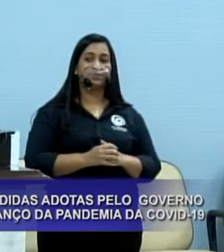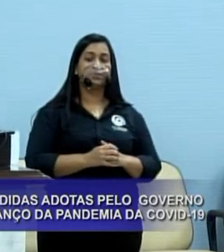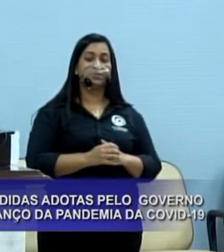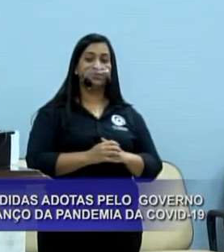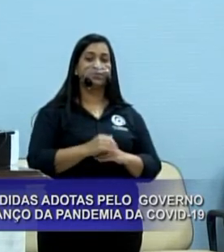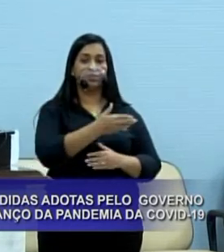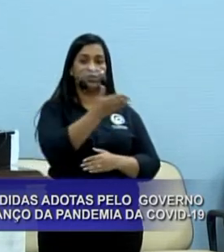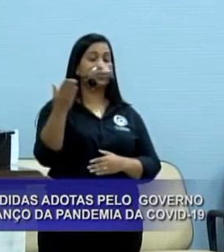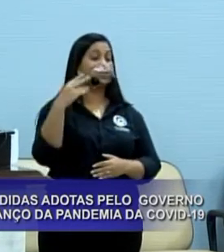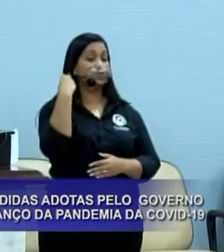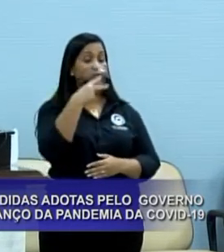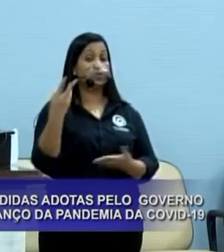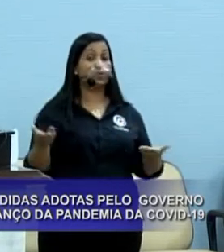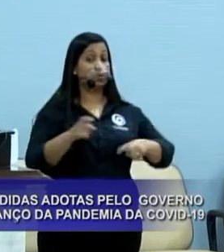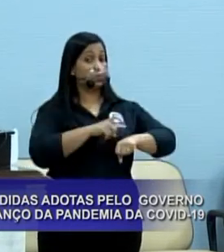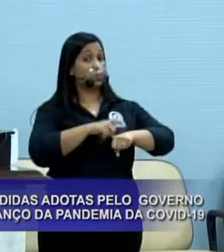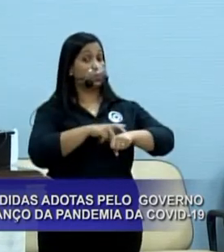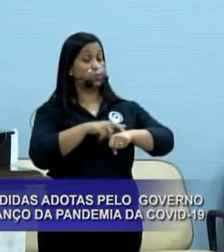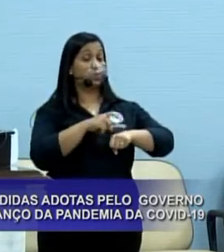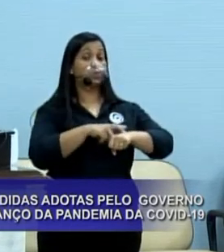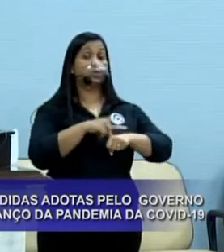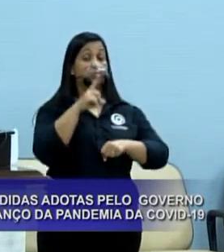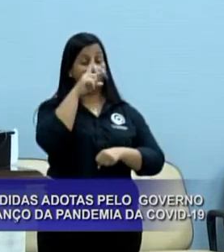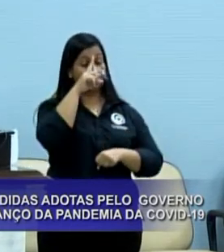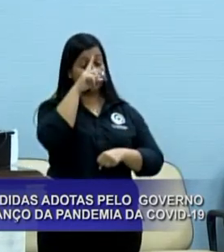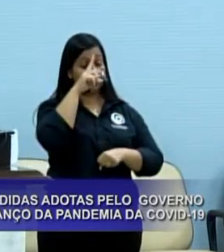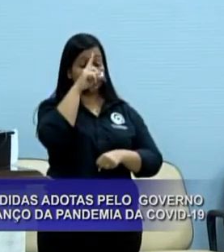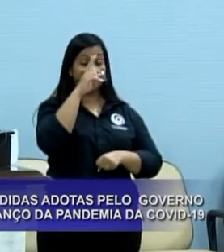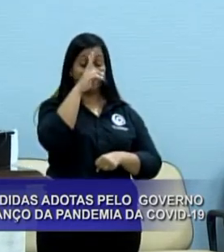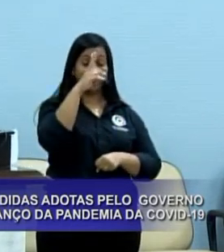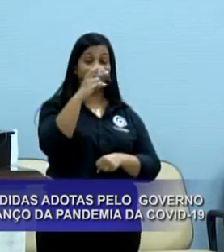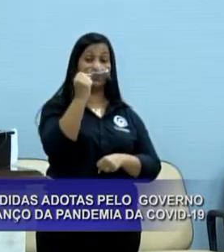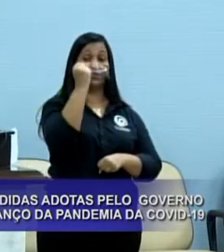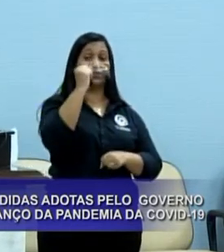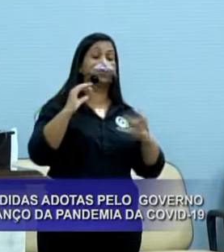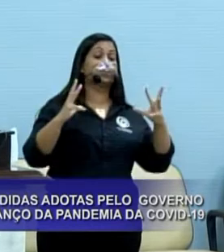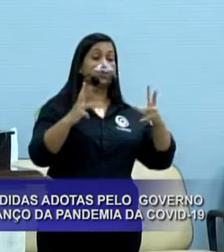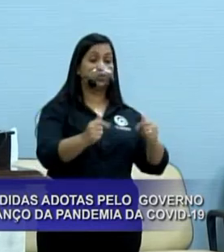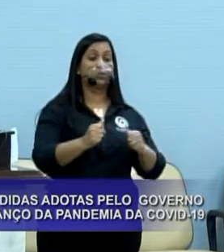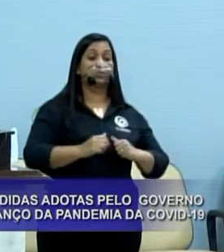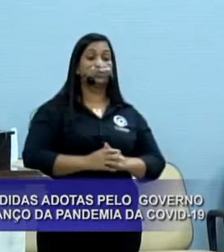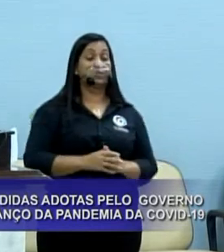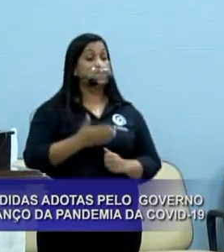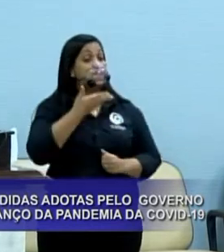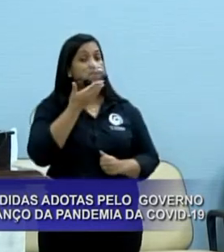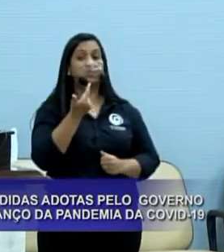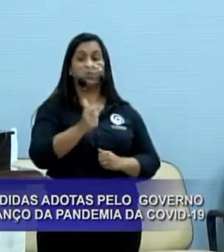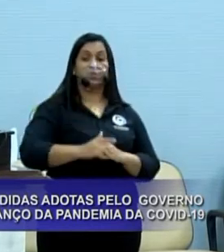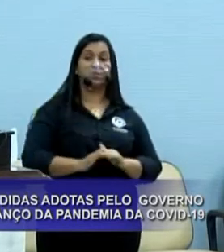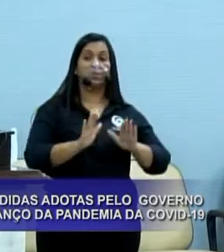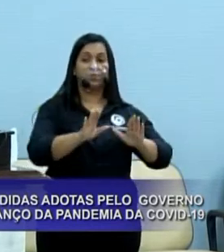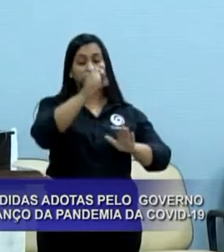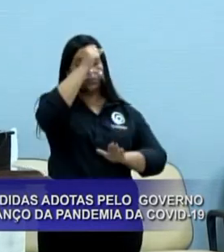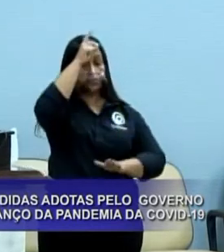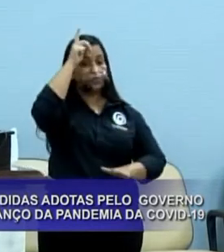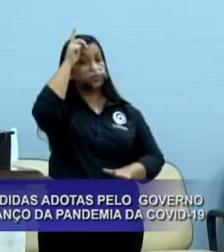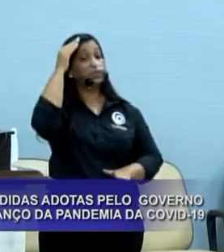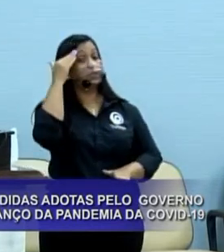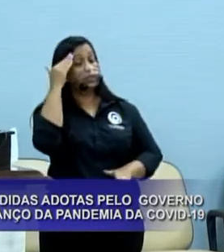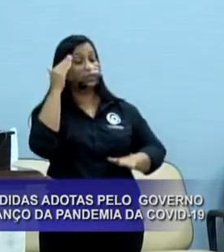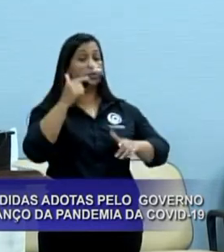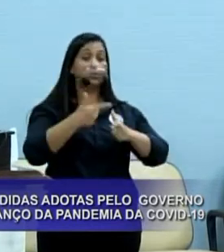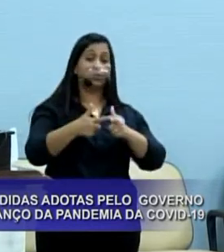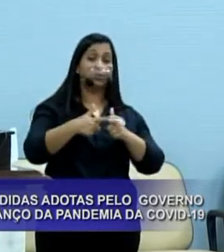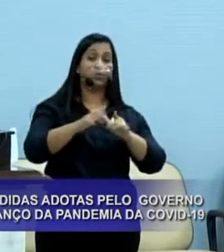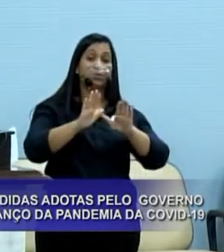Senhores vereadores, o momento é de extrema gravidade e existe sacrifício de todos, sem exceção, não foi fácil, mas o prefeito entendeu o problema,